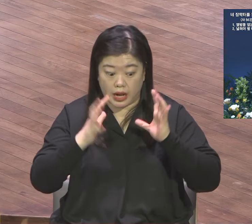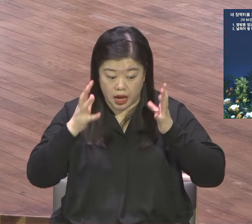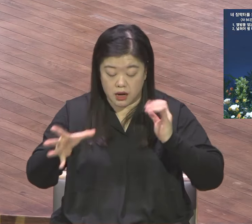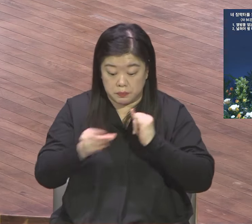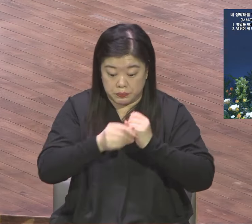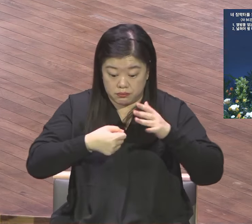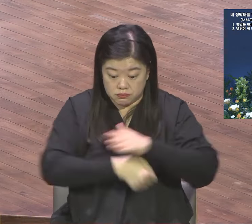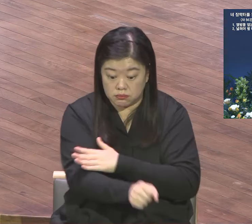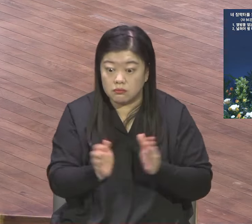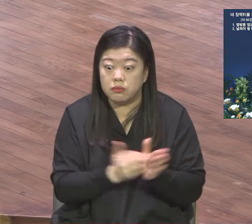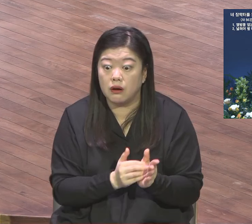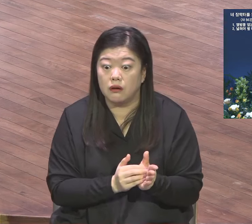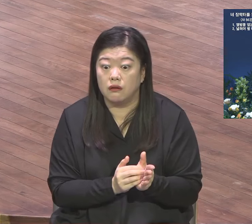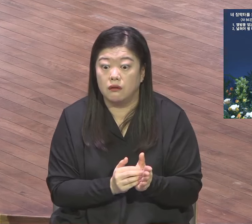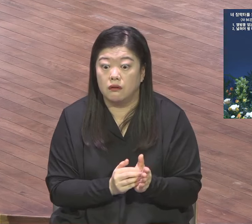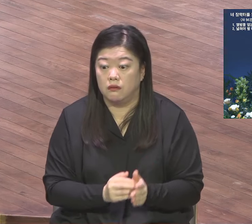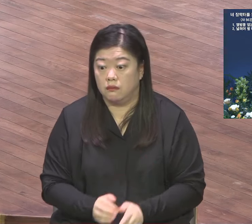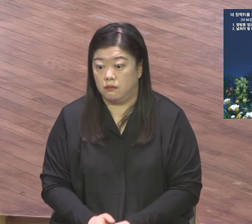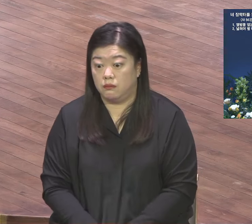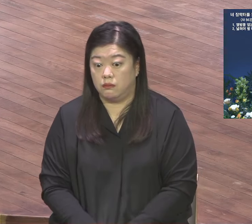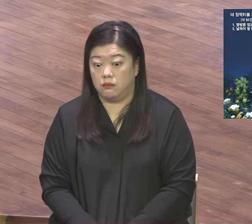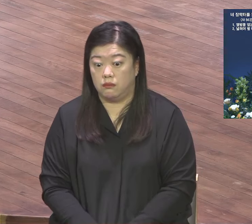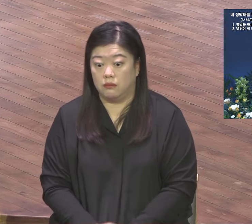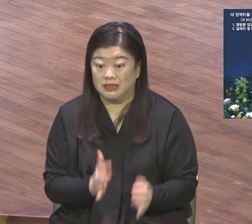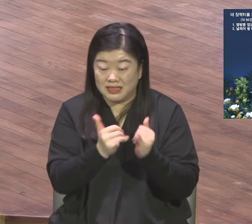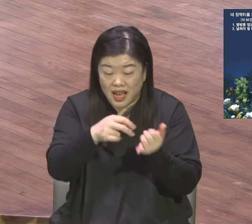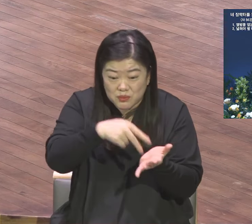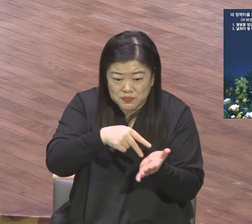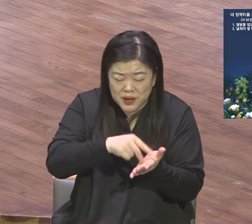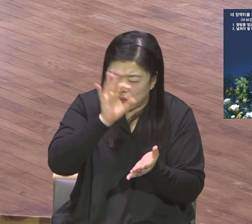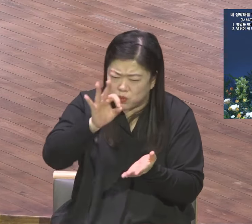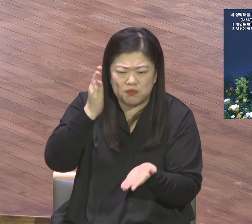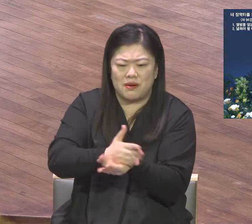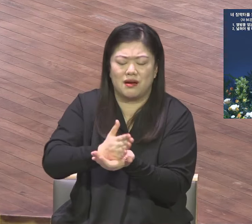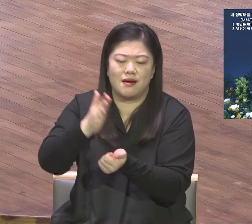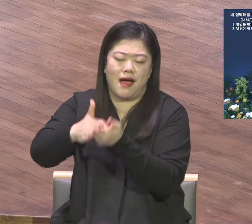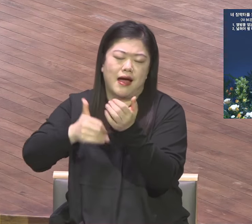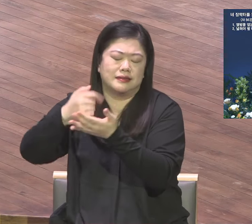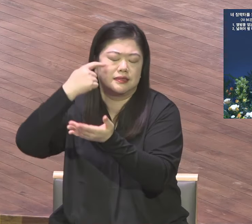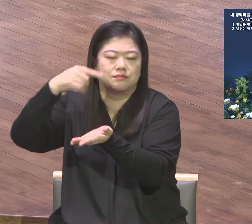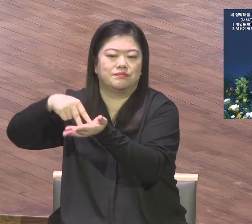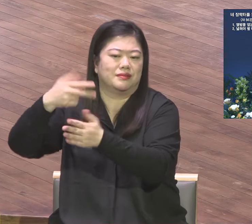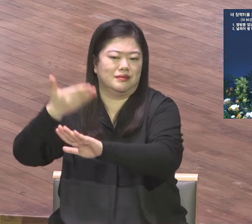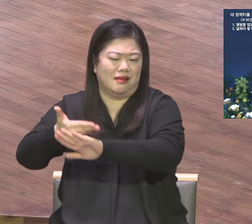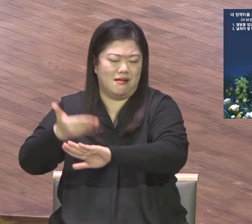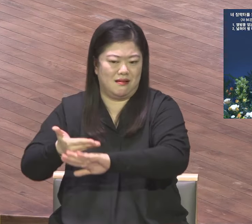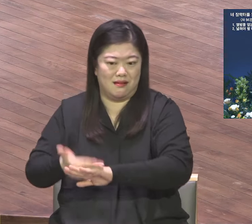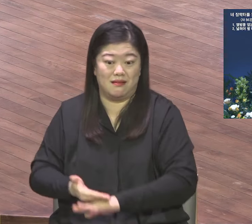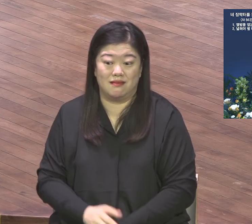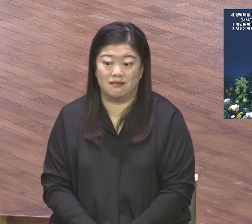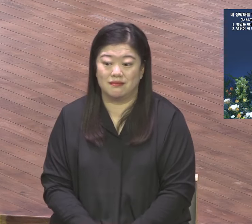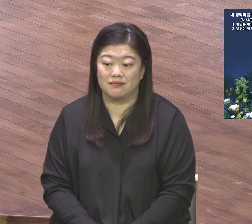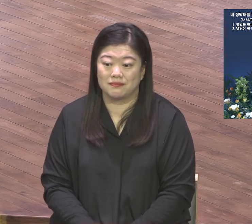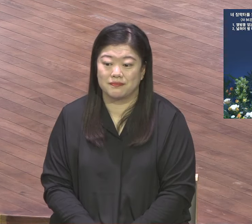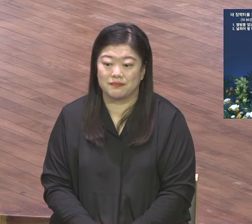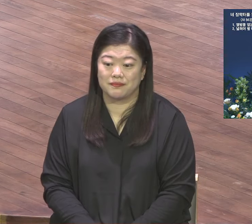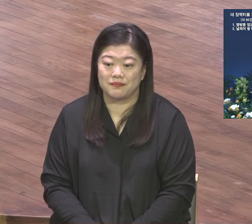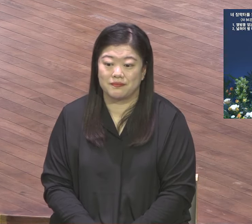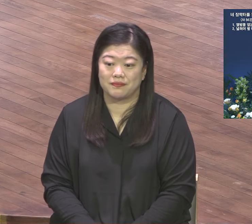아니라 믿음 가지고 하나님 말씀 믿는 믿음 가지고 모든 것이 하나님 손에다